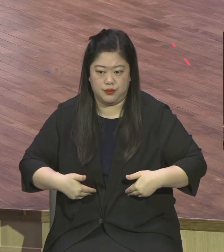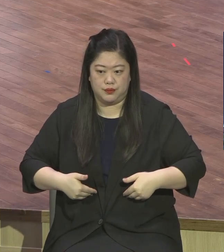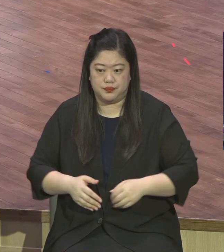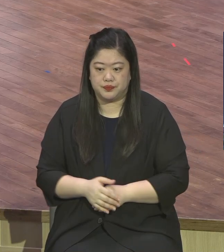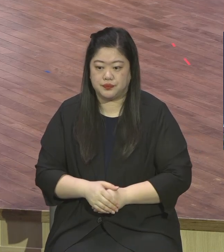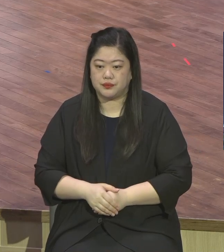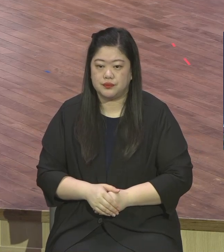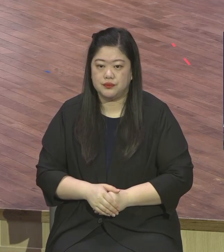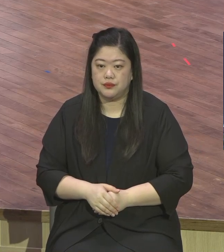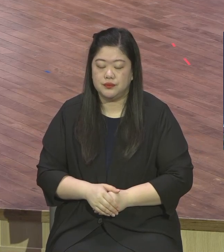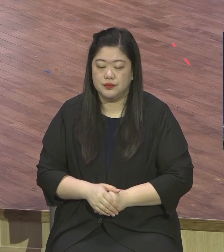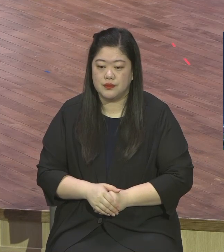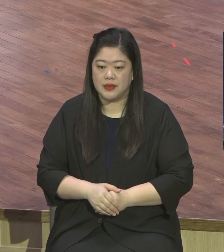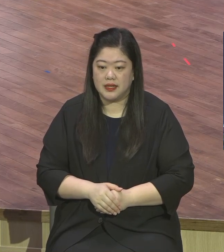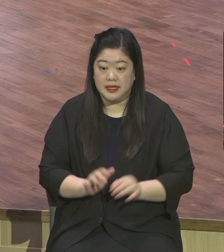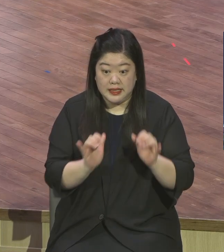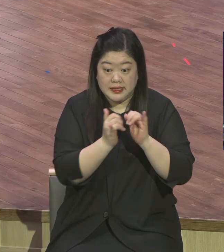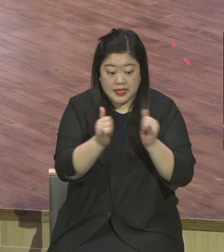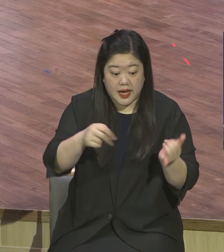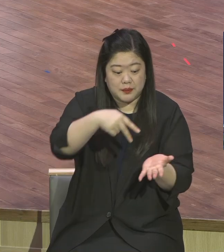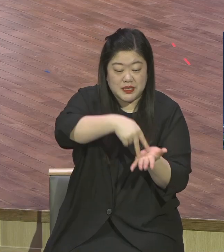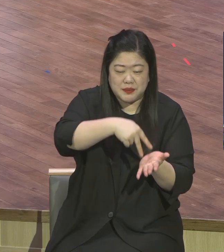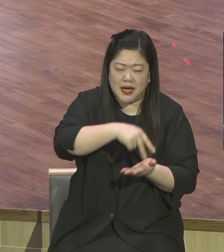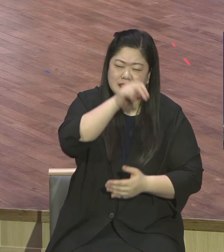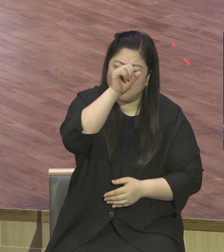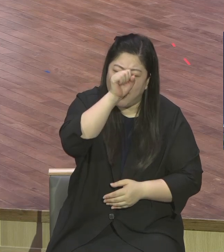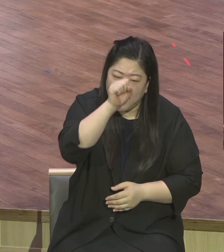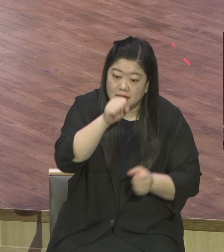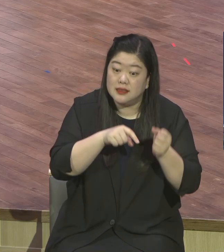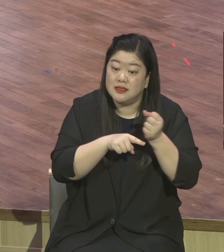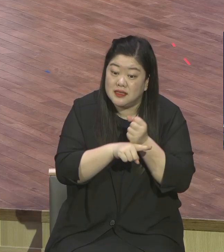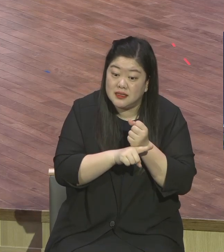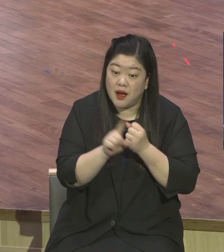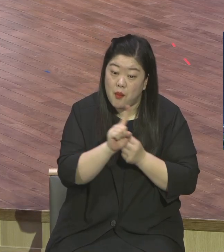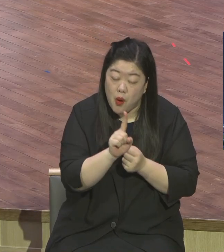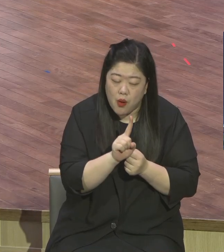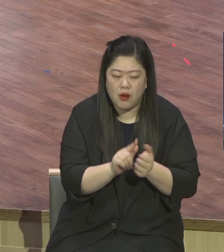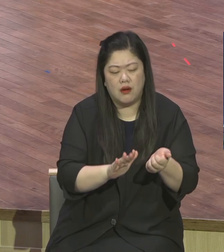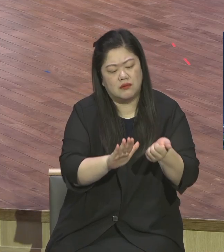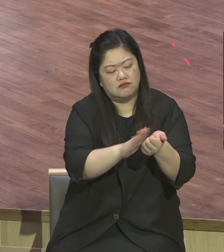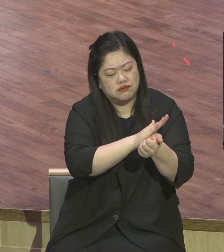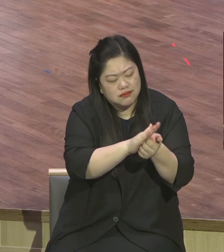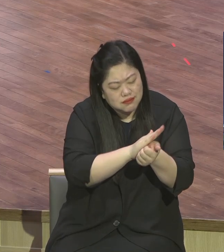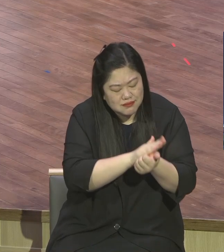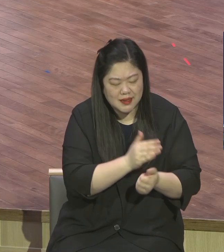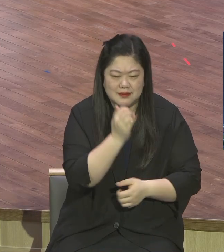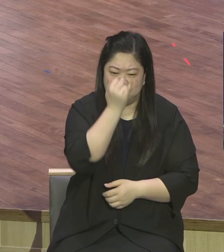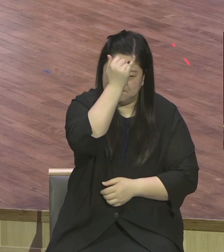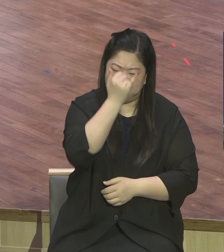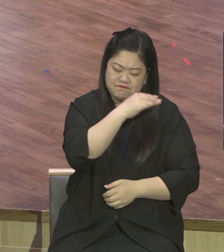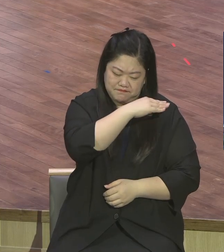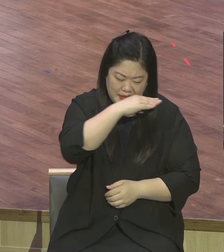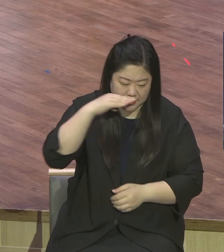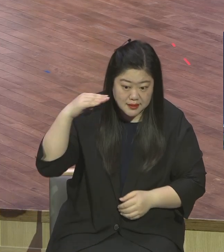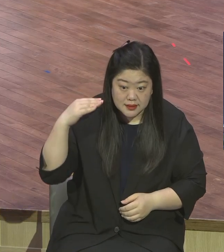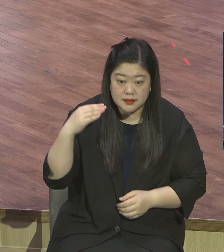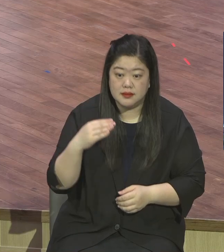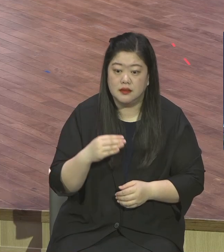다릅니다. 인간 기준에서 착하다는 거 선하다는 거 이게 뭐예요? 뻔하지? 윤리 도둑이에요. 윤리적인 거 도덕적인